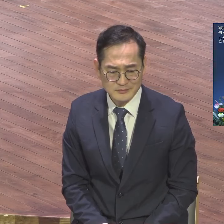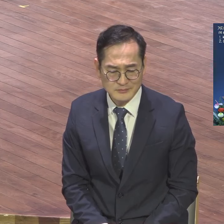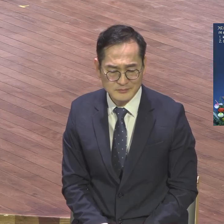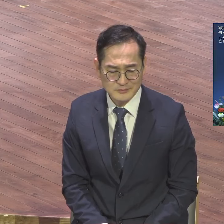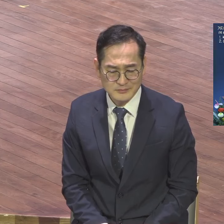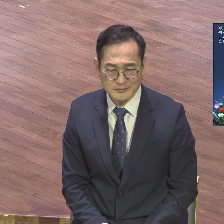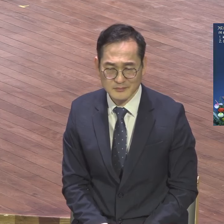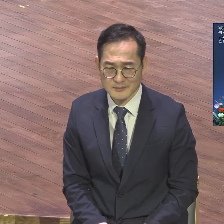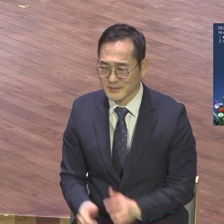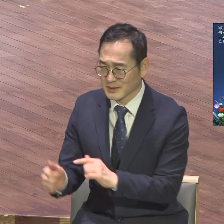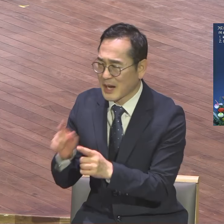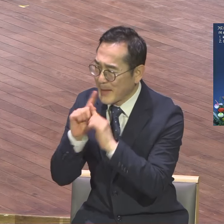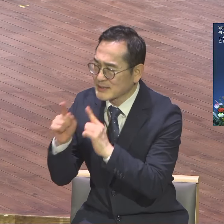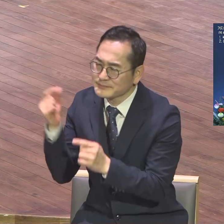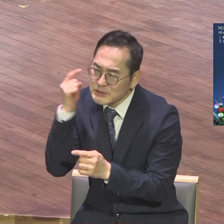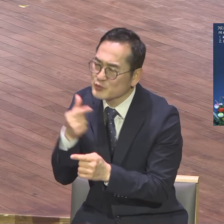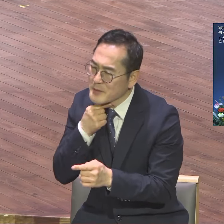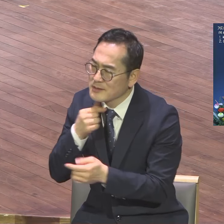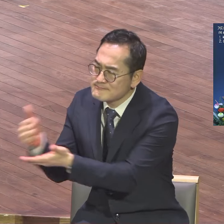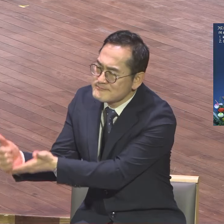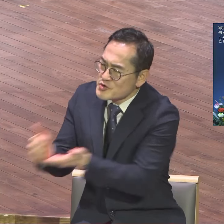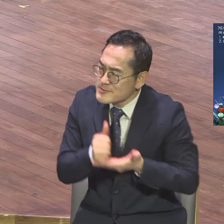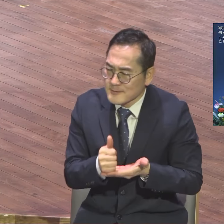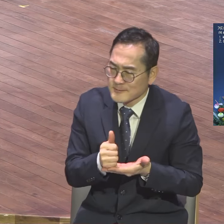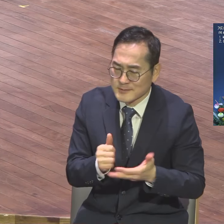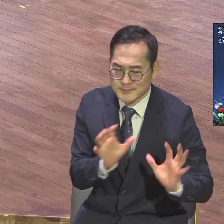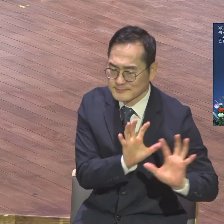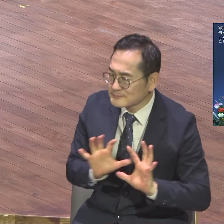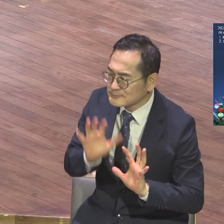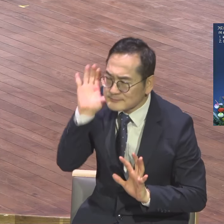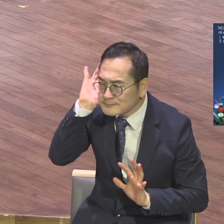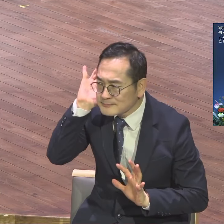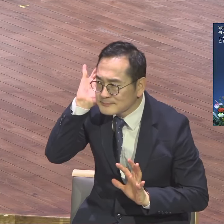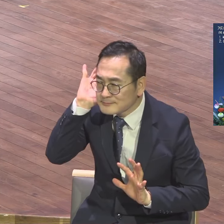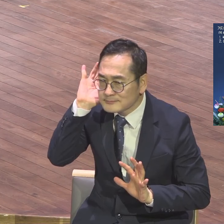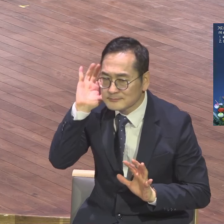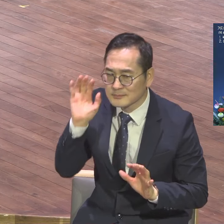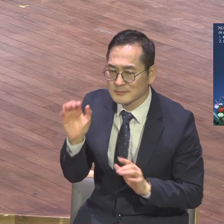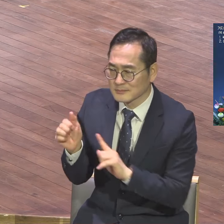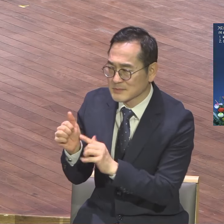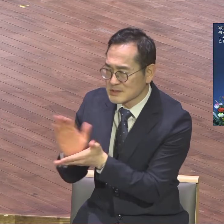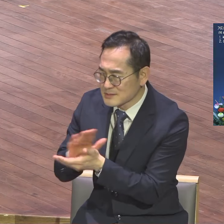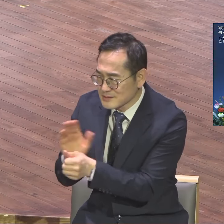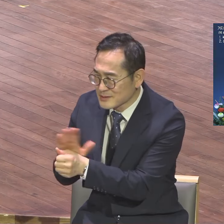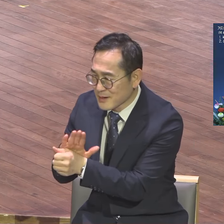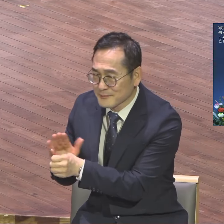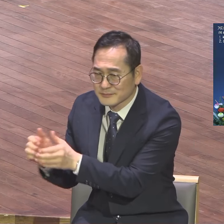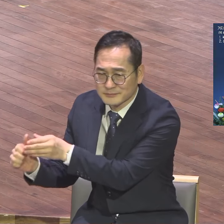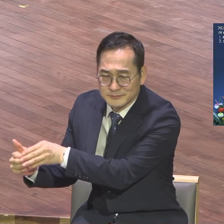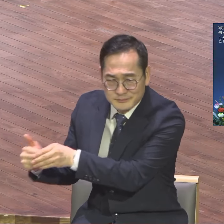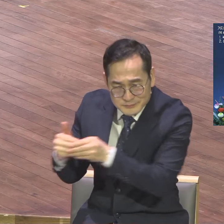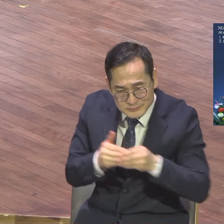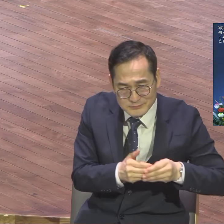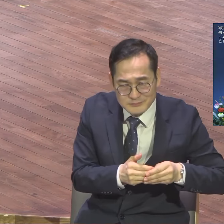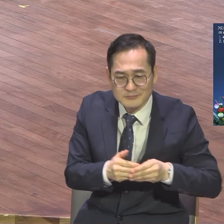모시고 가고 가보시고 오고 그런 정도 돼야 돼요. 그게 말씀 성취되고 있다는 현장이에요.